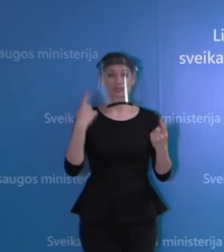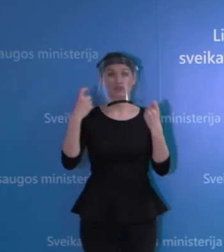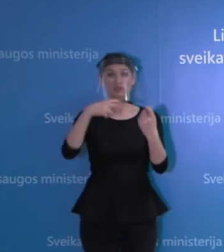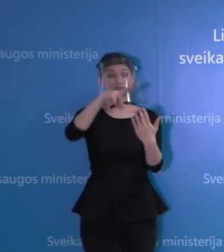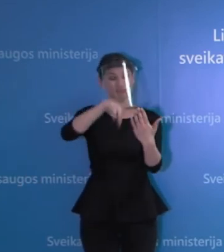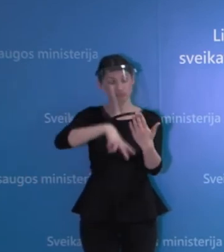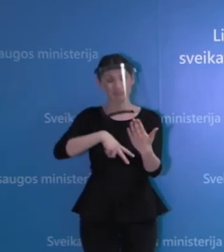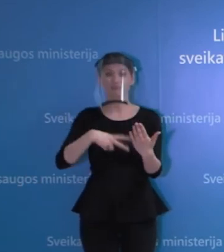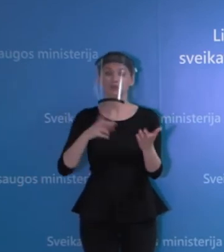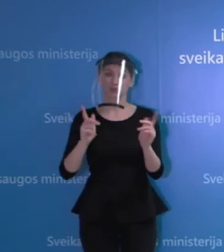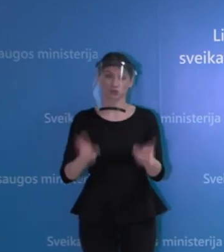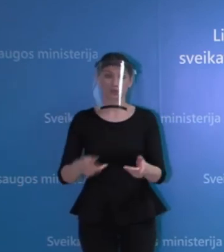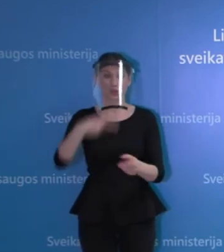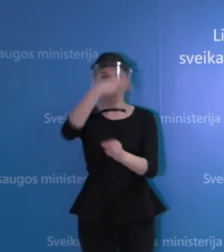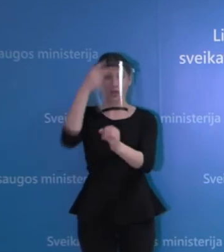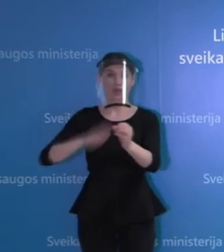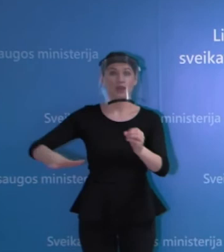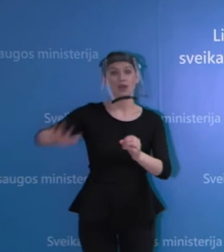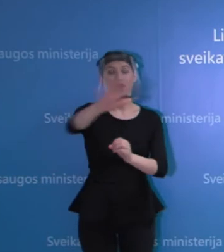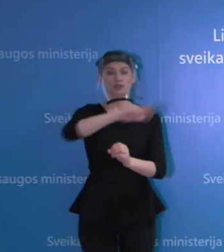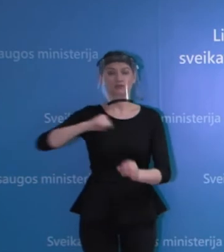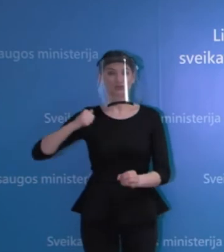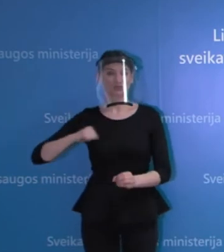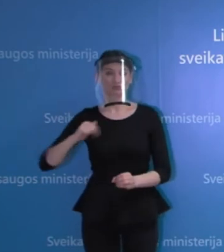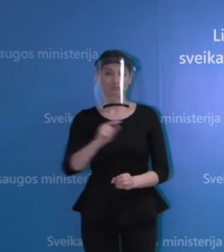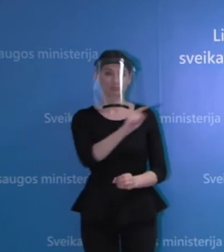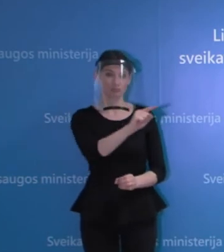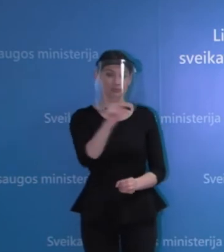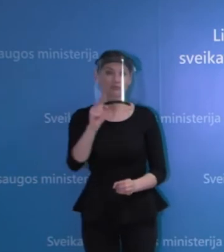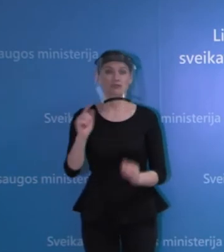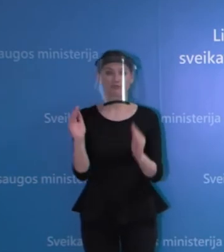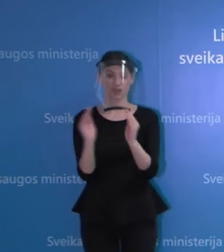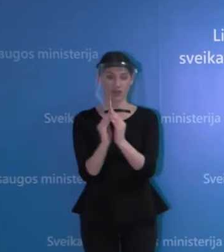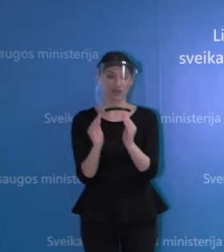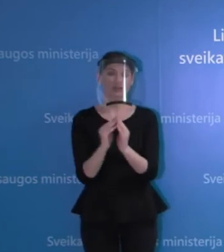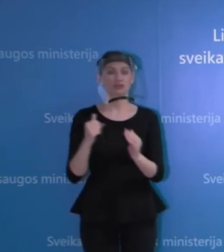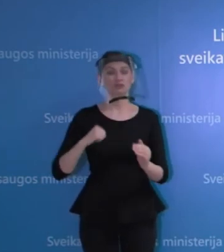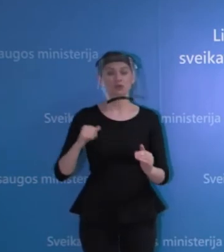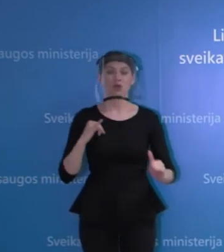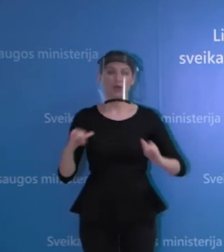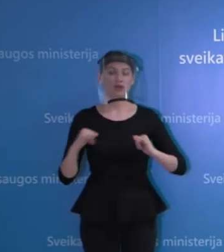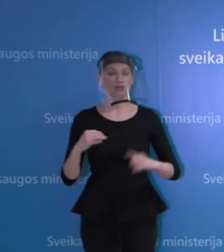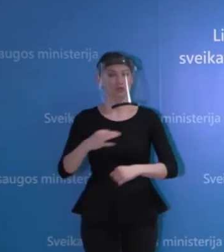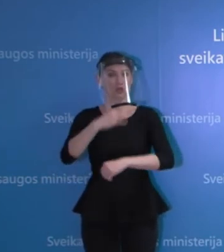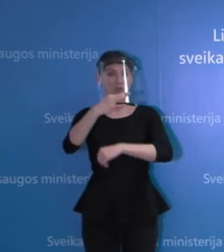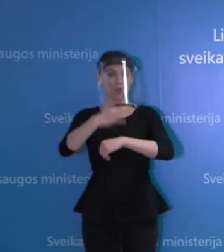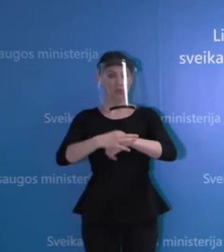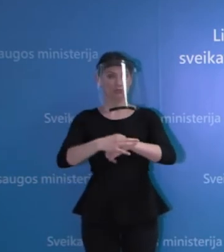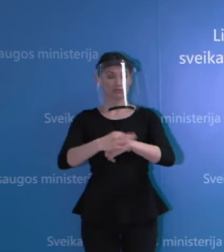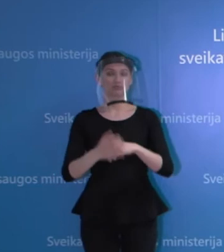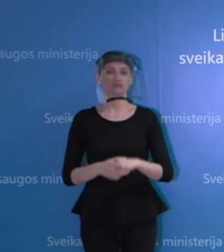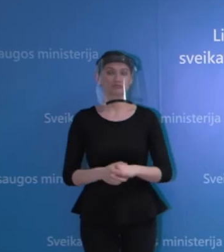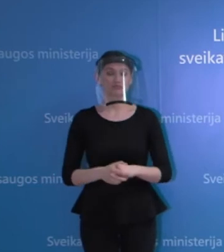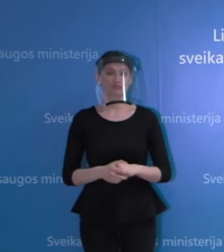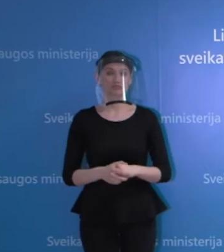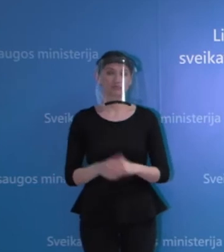panašu, kad vis tik tai Lietuvos gyventojai atsakingai elgiasi per vėlikinį savaitgalį ir panašu, kad duomenis